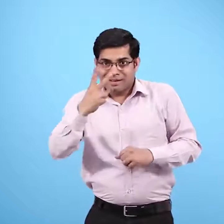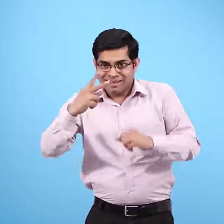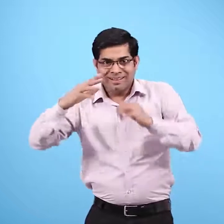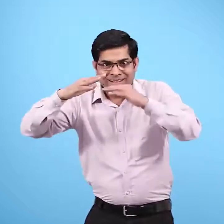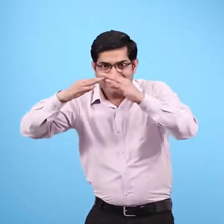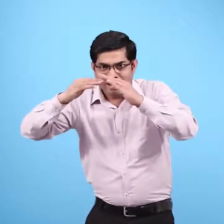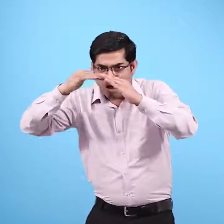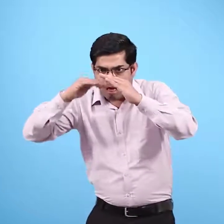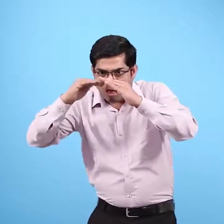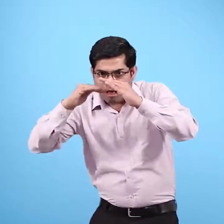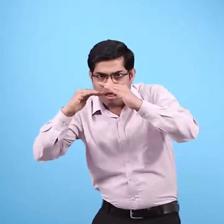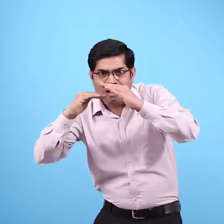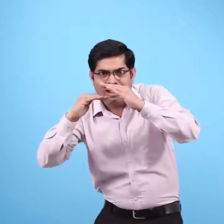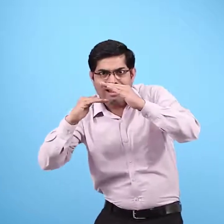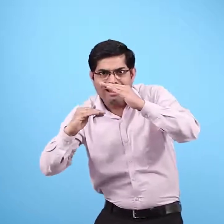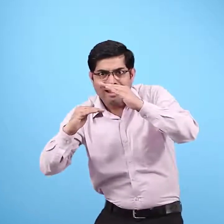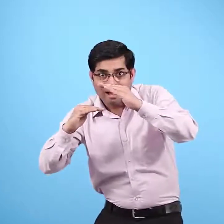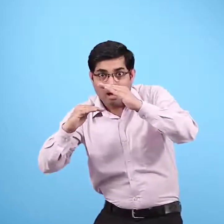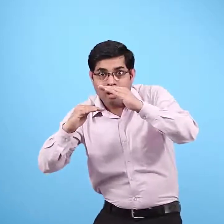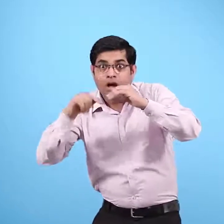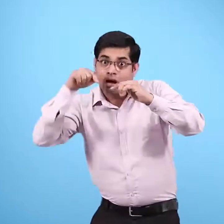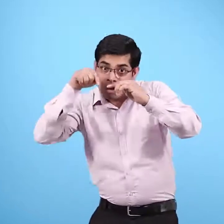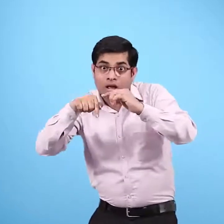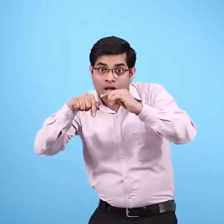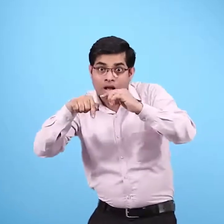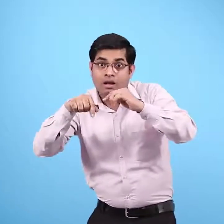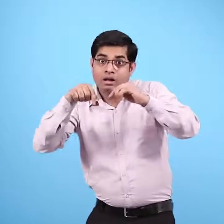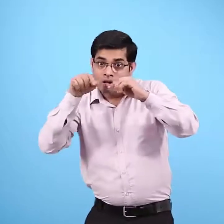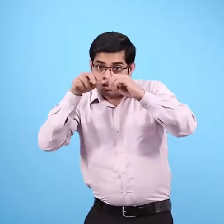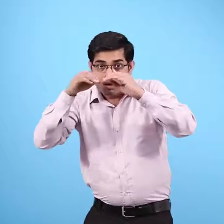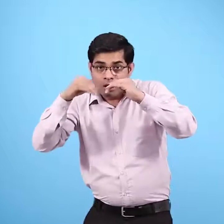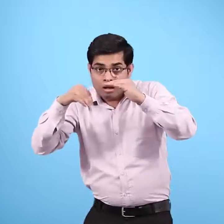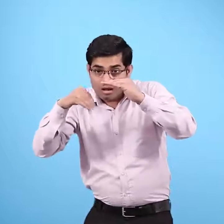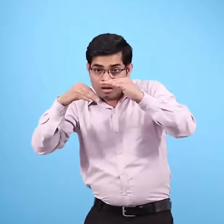निचली तह को दवाने पर छेद में से पेट में ज्हागा जा सकता था